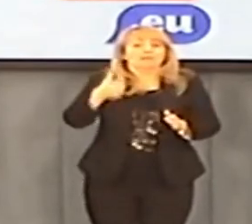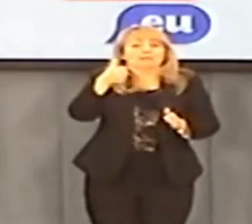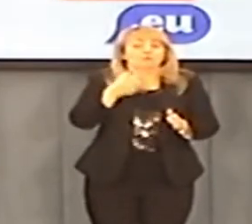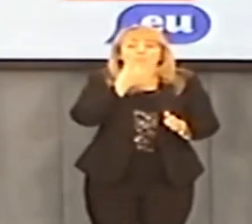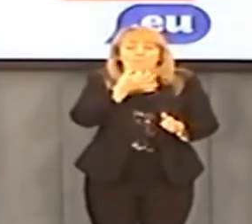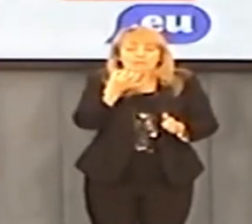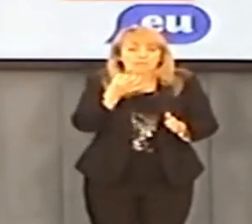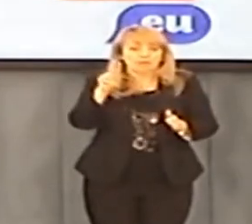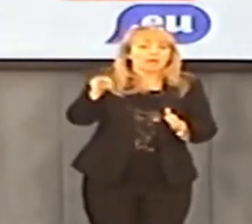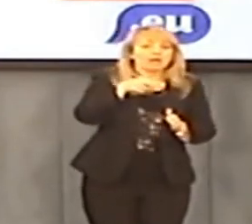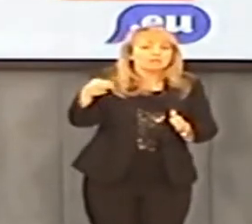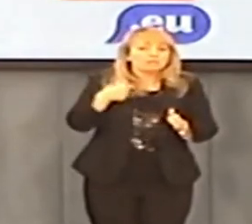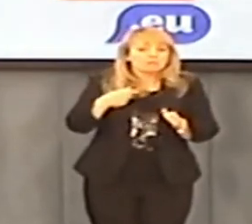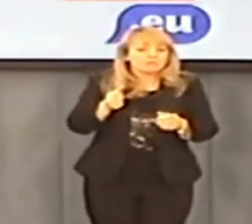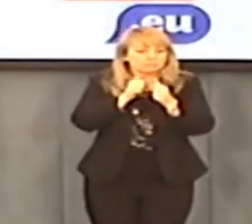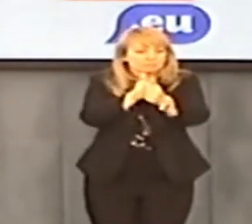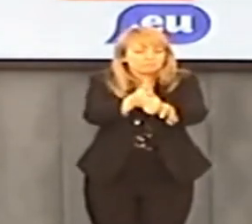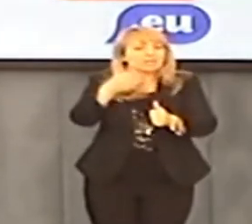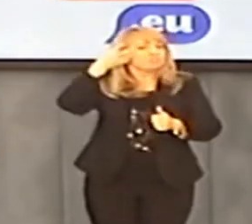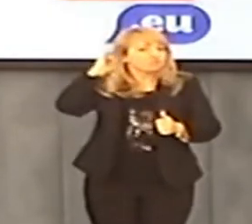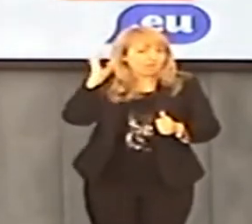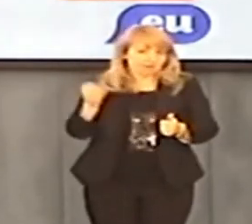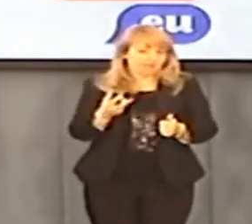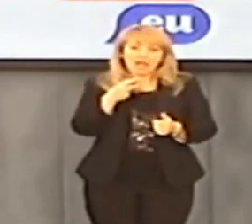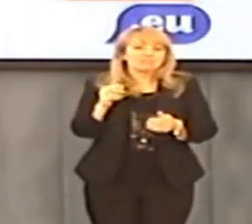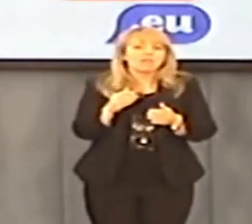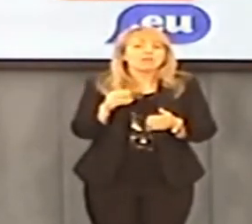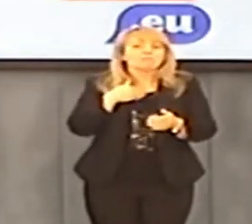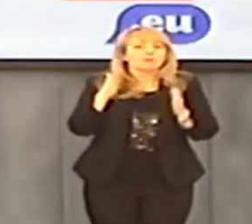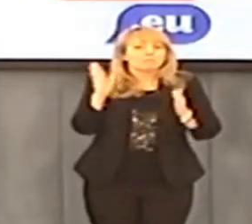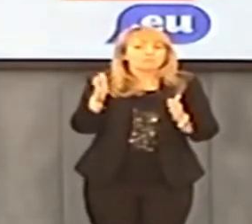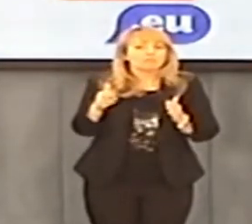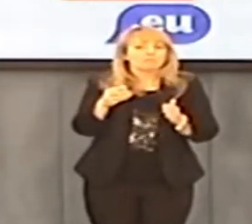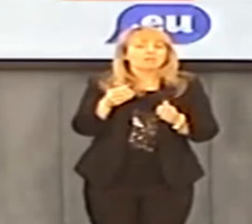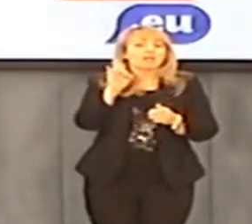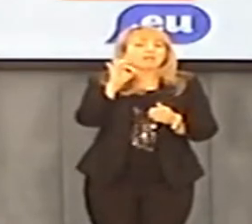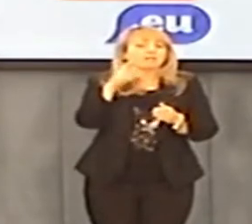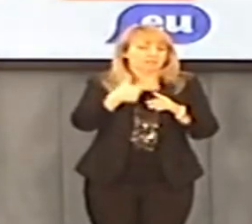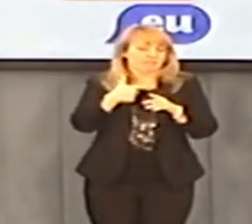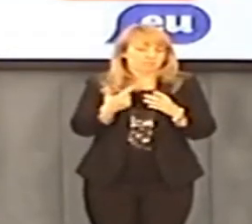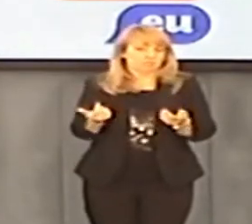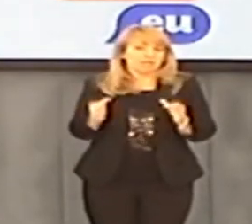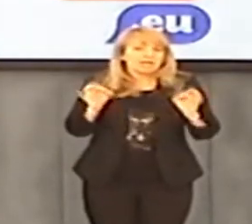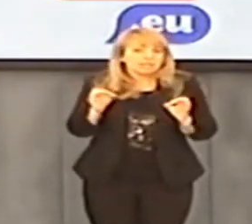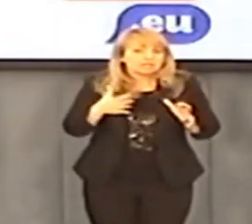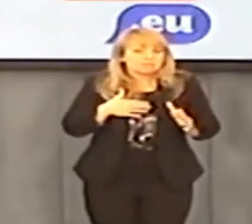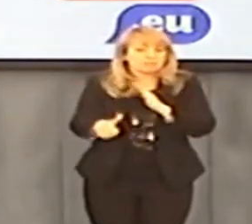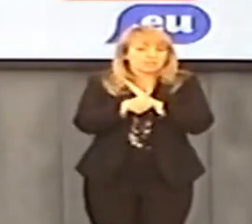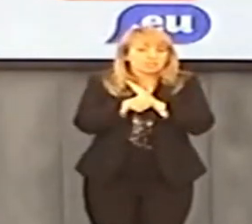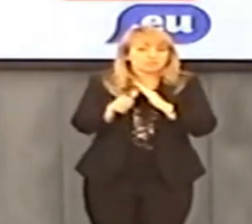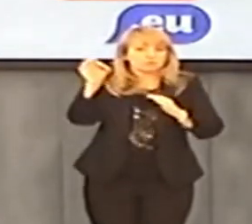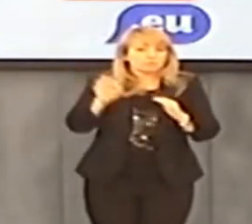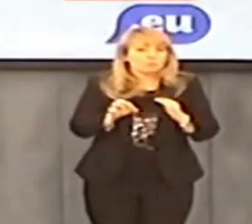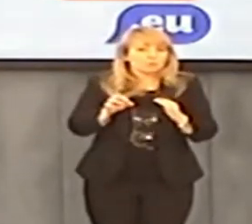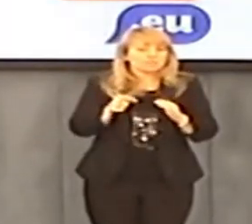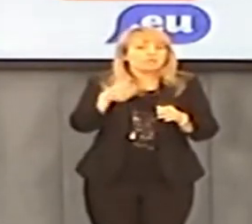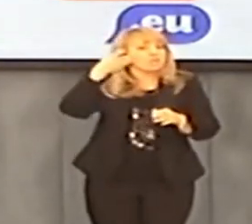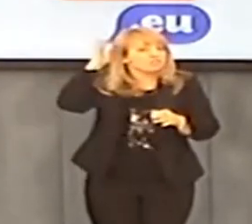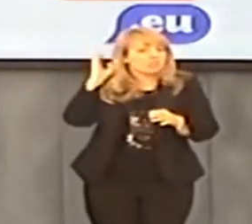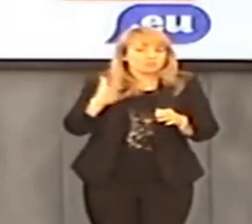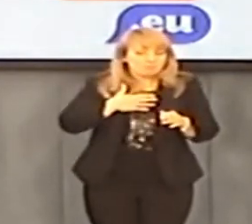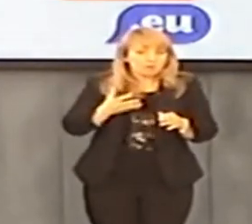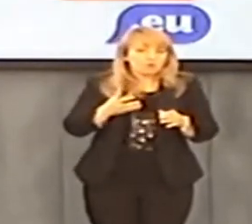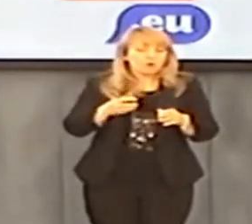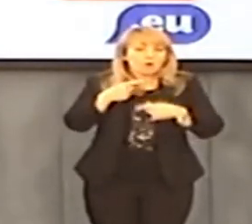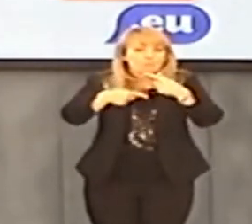Donalda Tuska jedno pytanie. Kiedy dogonimy Czechy? A nie kiedy będzie G20. Kiedy dogonimy Czechy? Bo mamy 60%